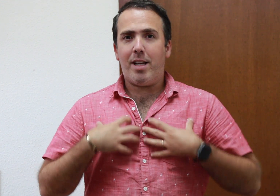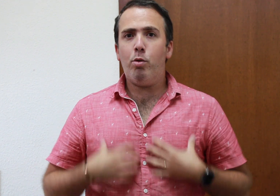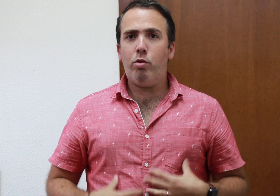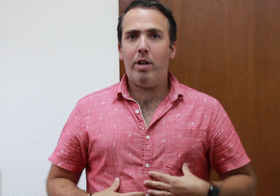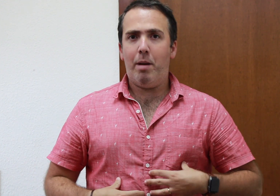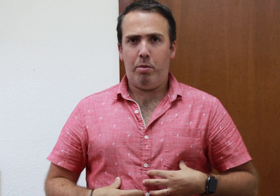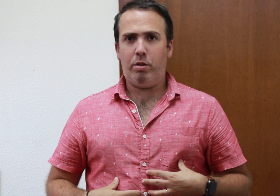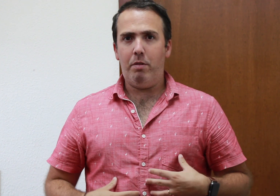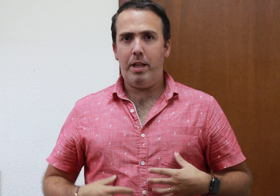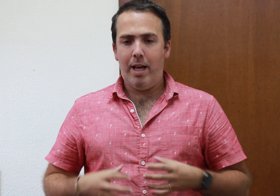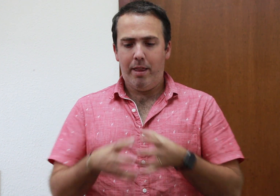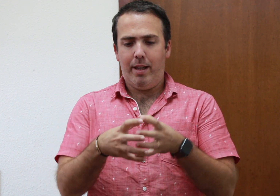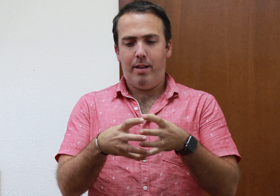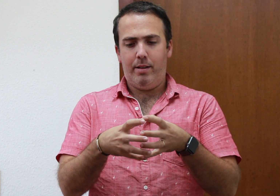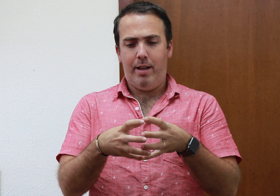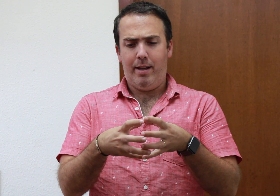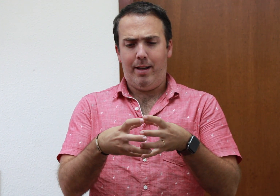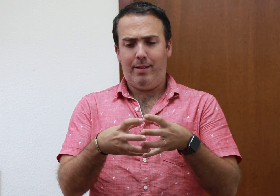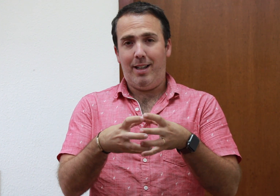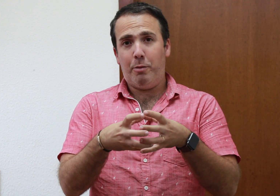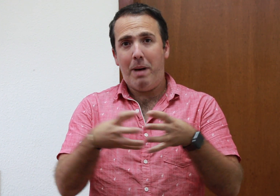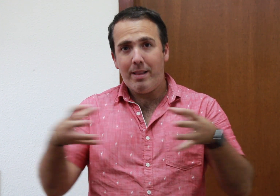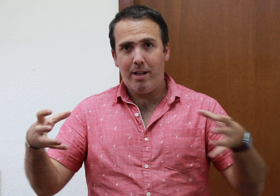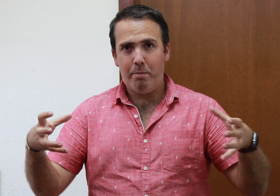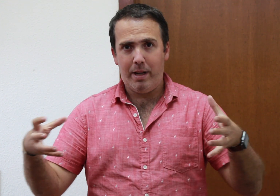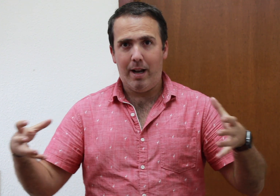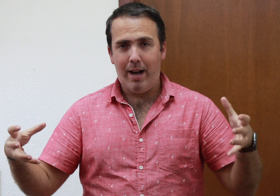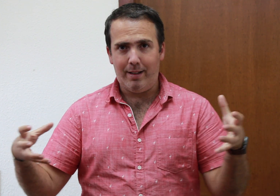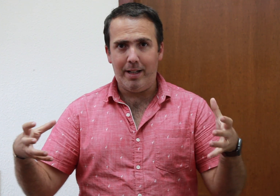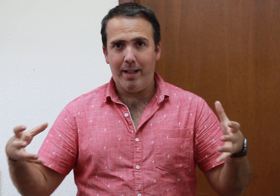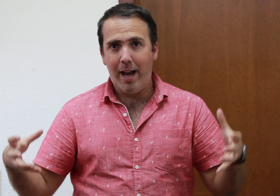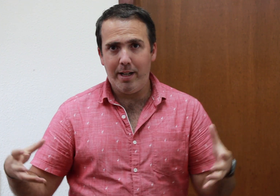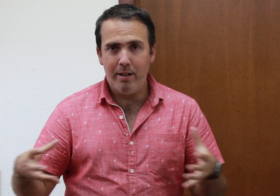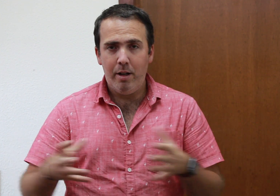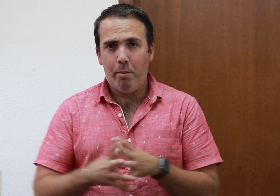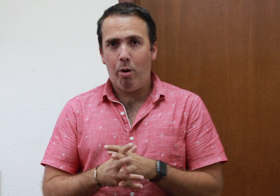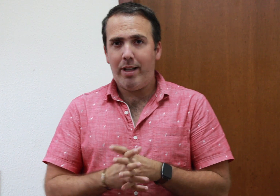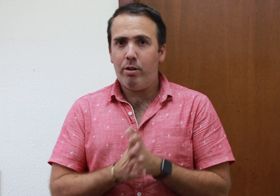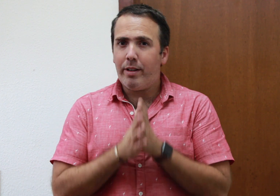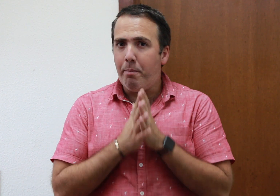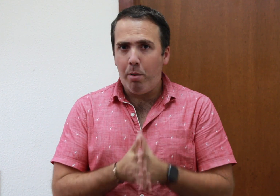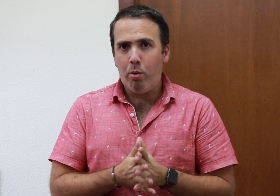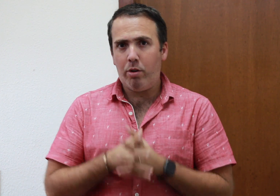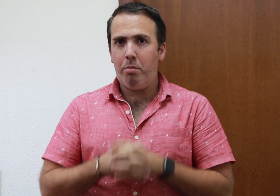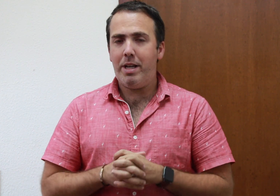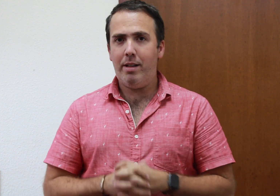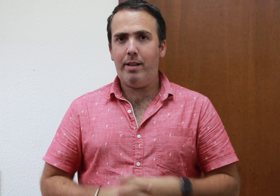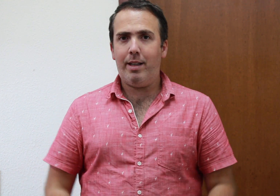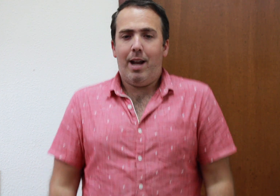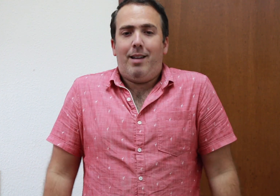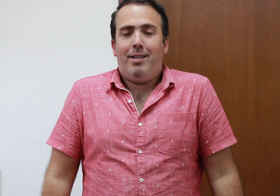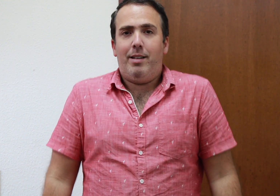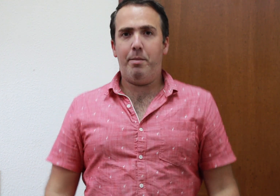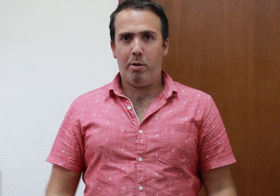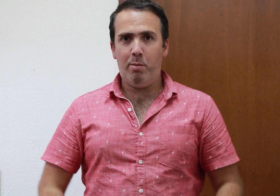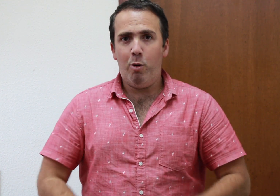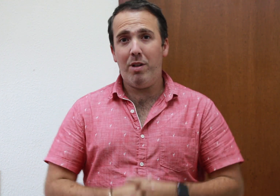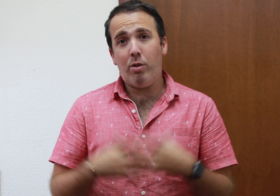reduce la posibilidad de que se expandan para adquirir aire. Por lo tanto, tampoco es conveniente que hagas este tipo de movimiento,